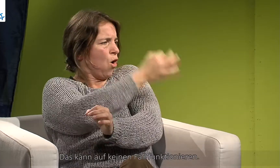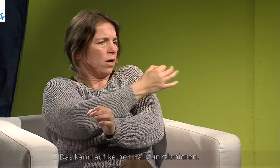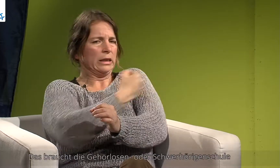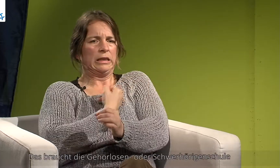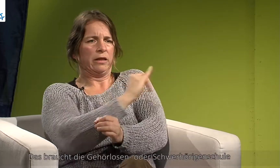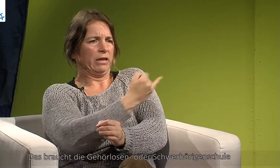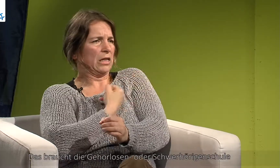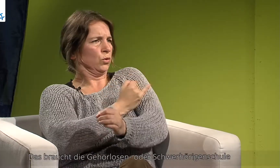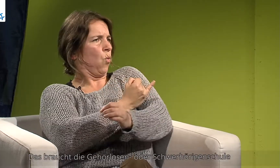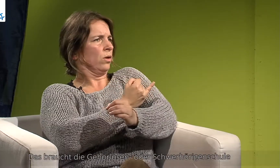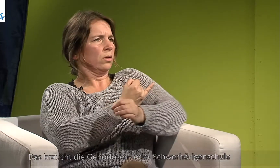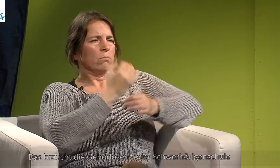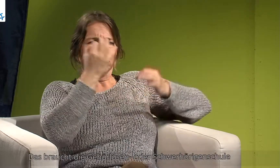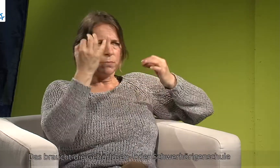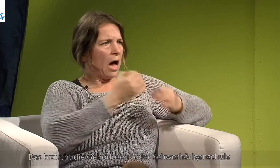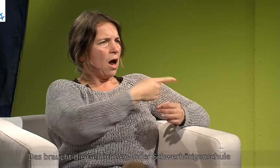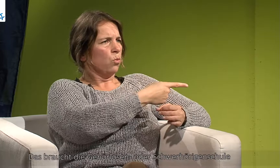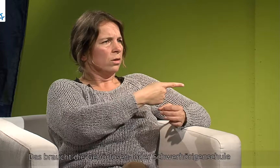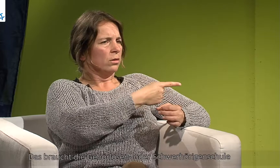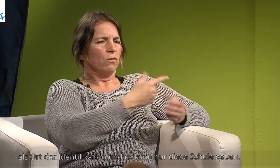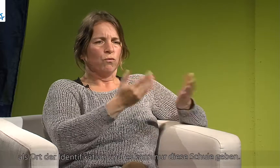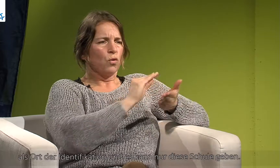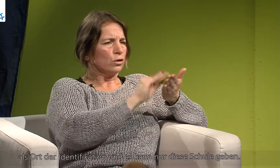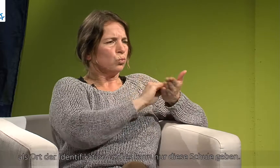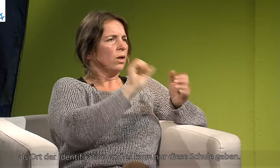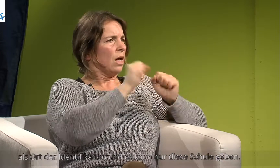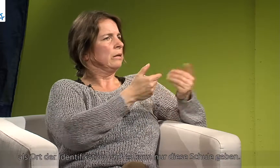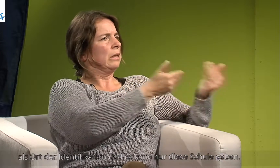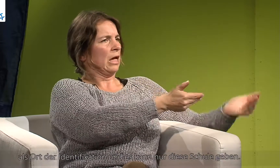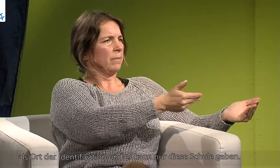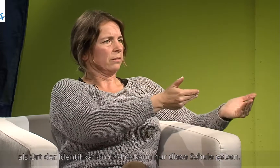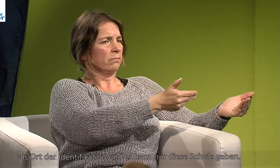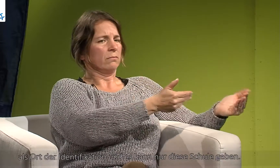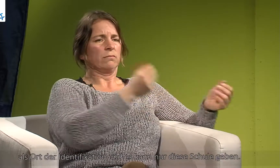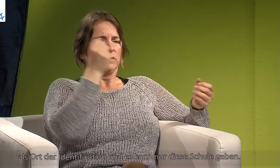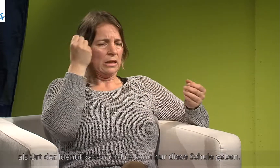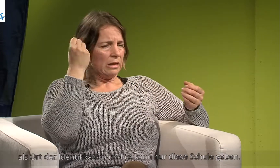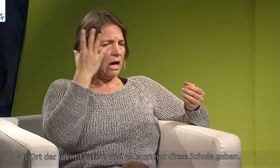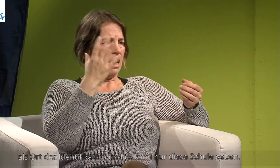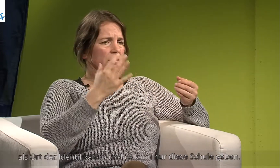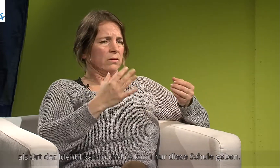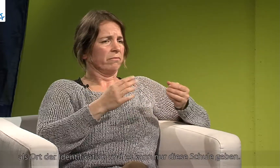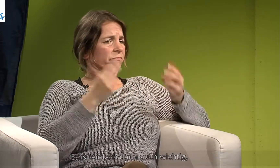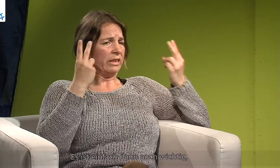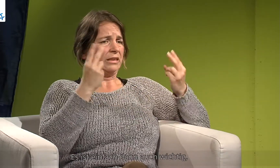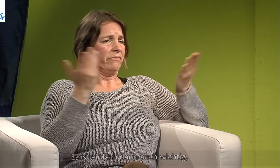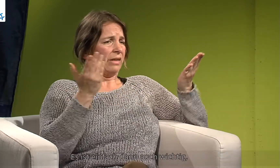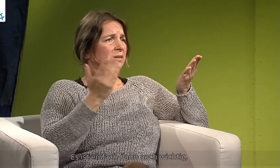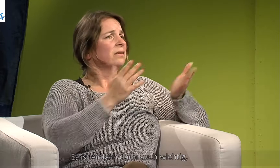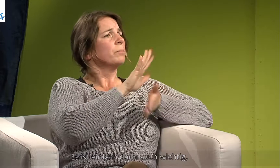brauchten die Gehörlosen- oder Schwerügenschule als Ort der Identifikation und es kann nur diese Schule geben. Also es ist einfach